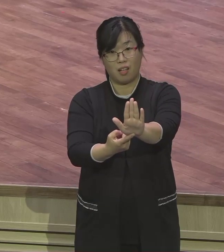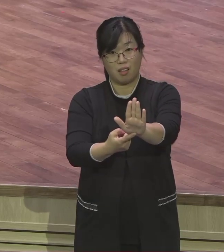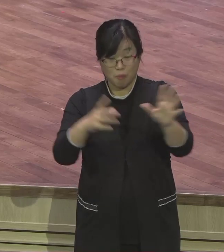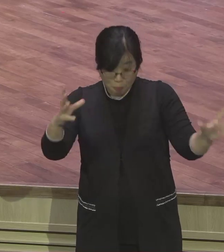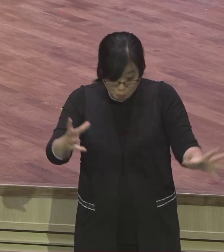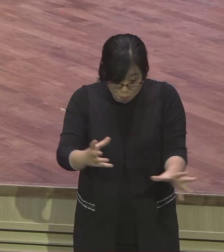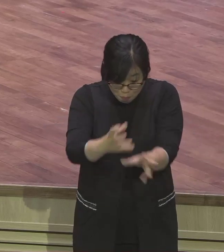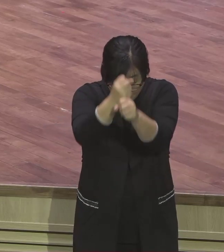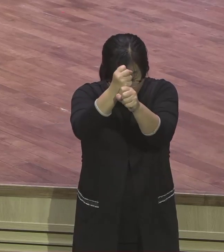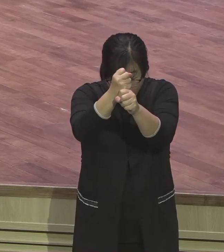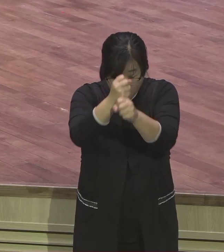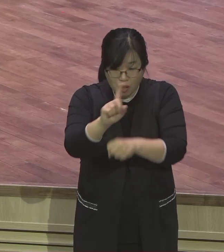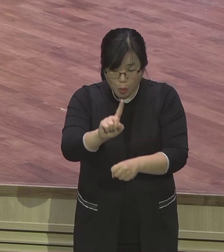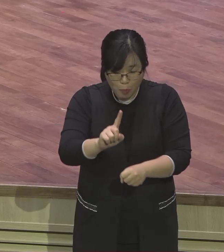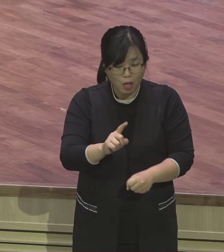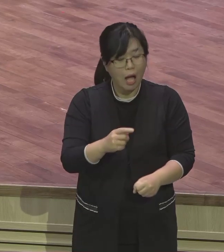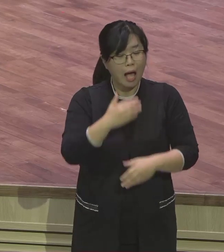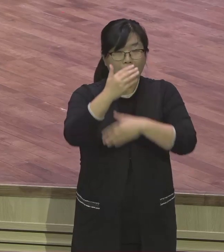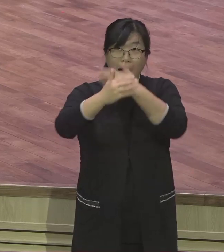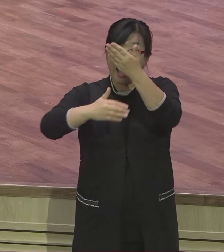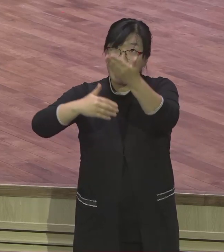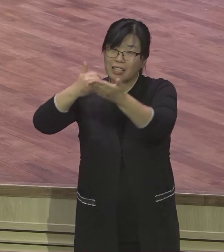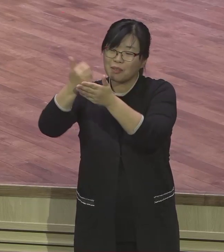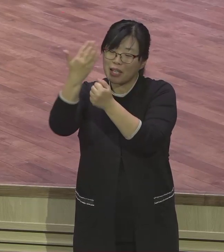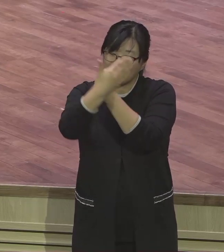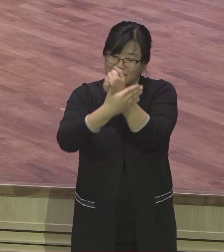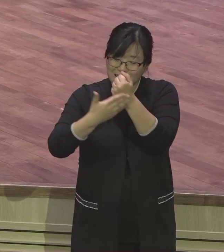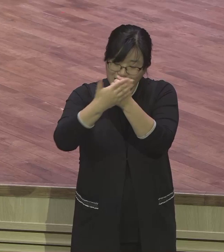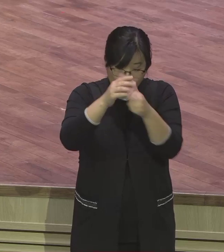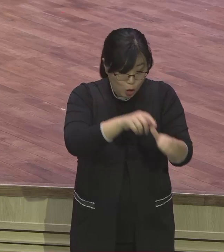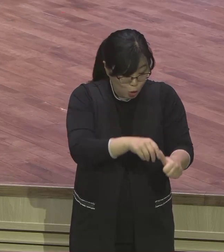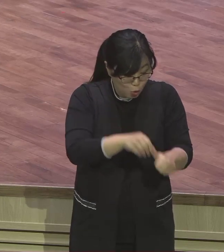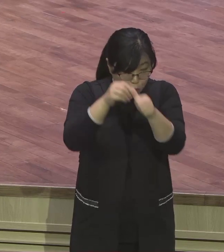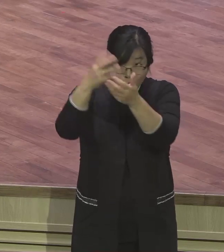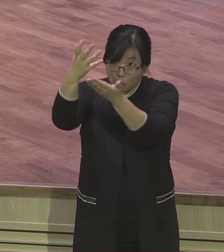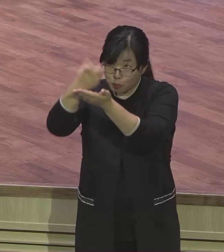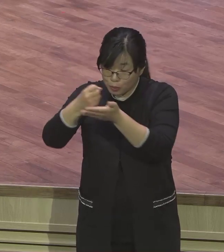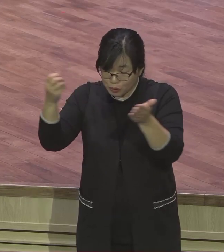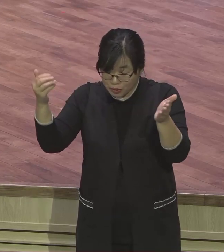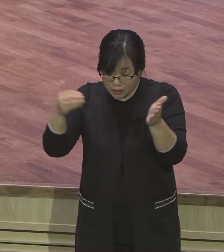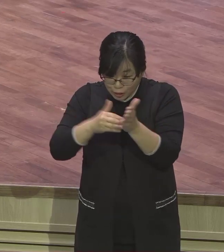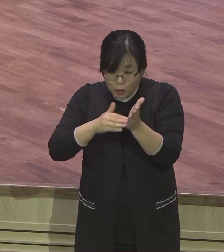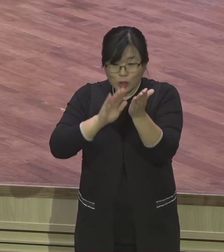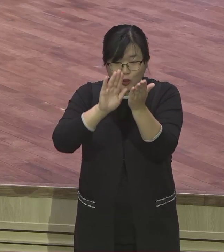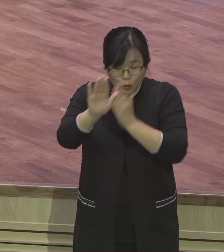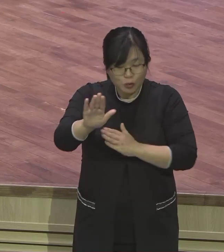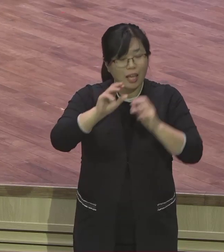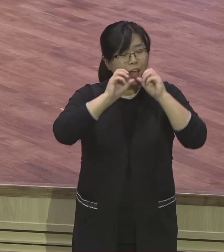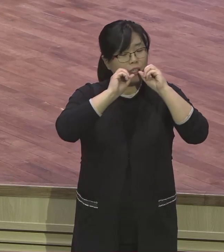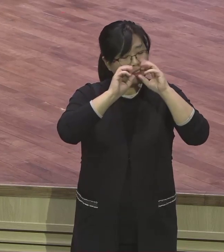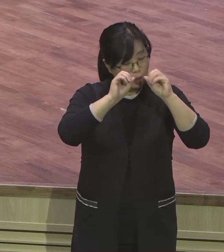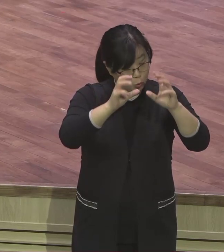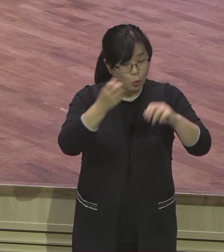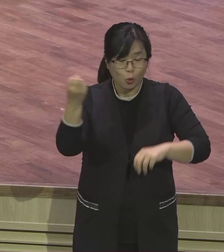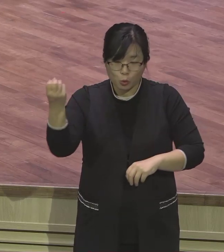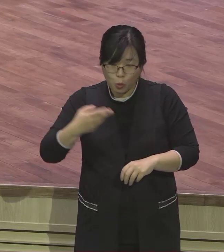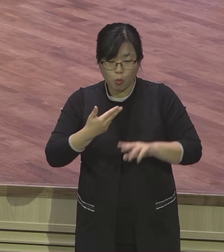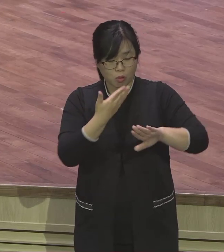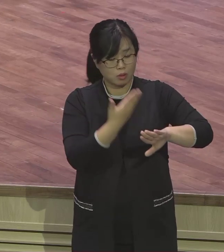언약을 붙잡고 전도와 성교의 삶을 사는 거예요. 그게 정상적